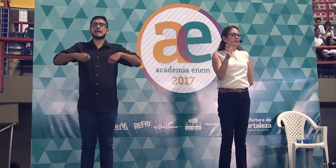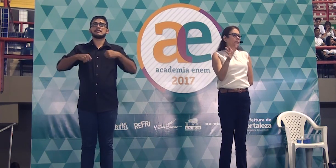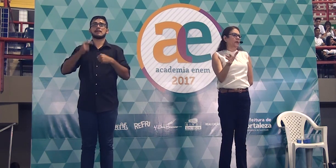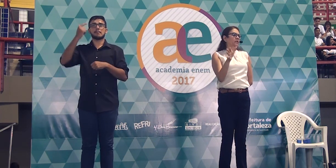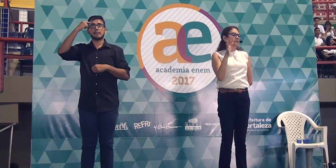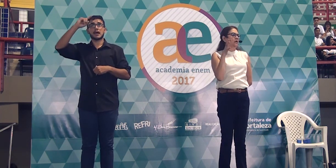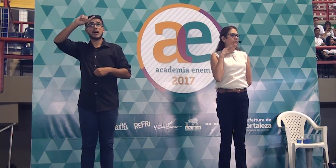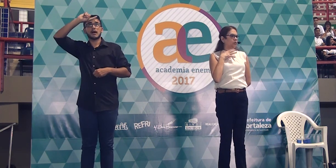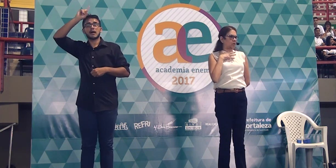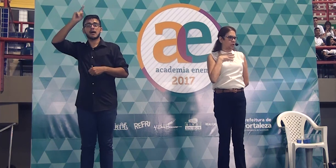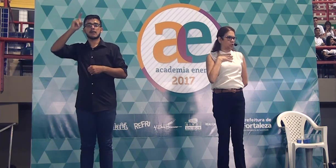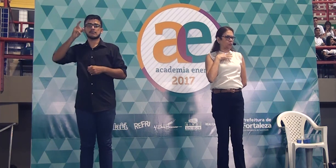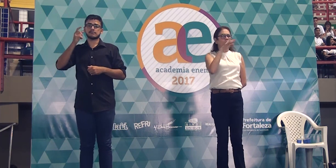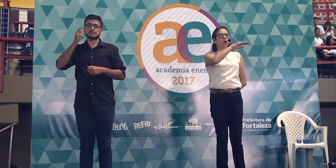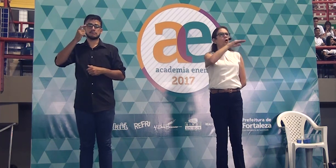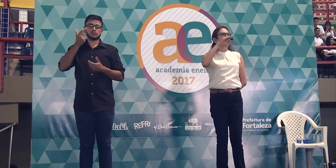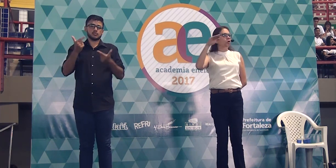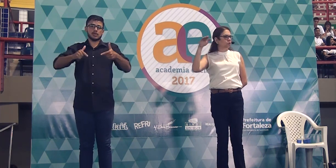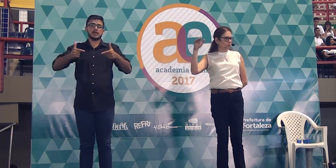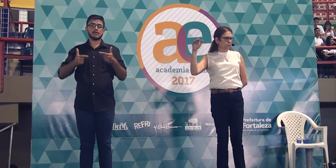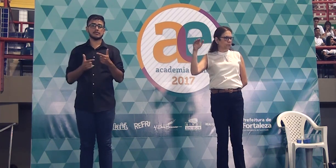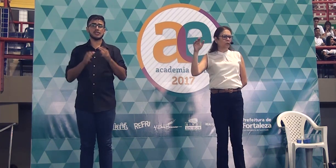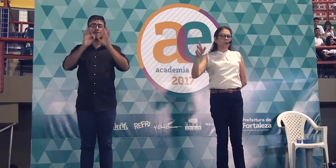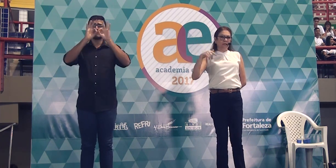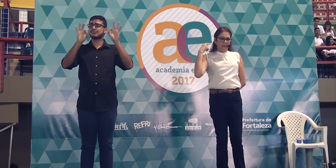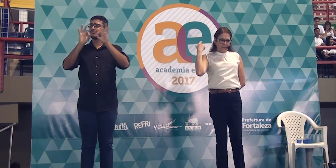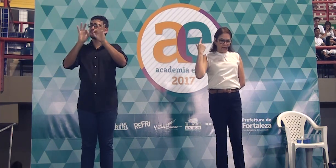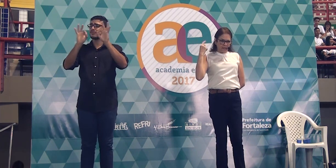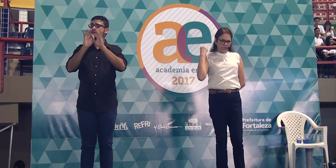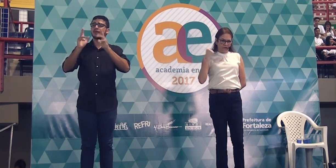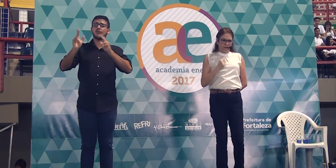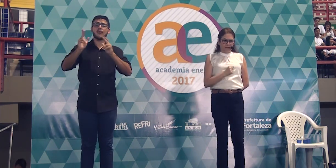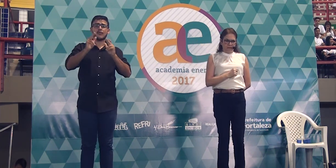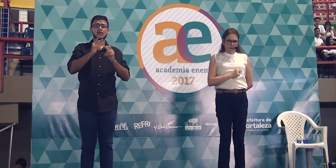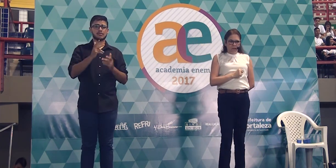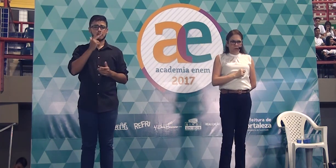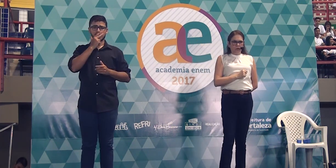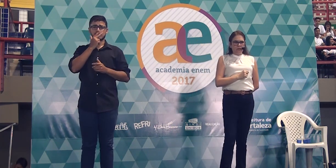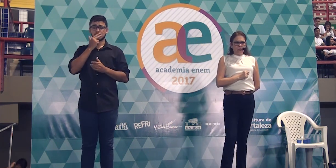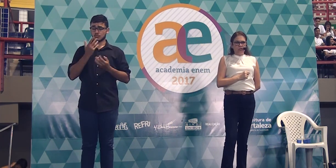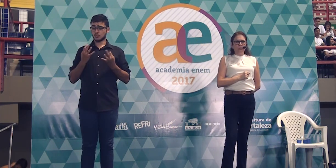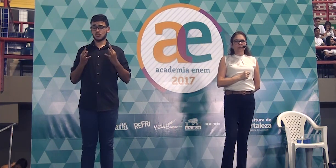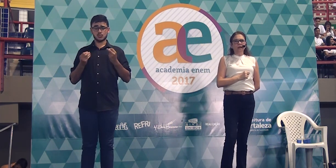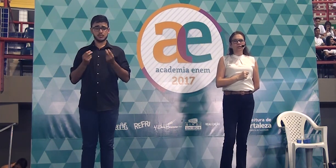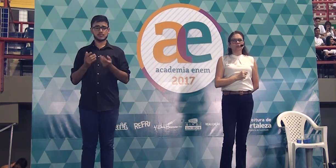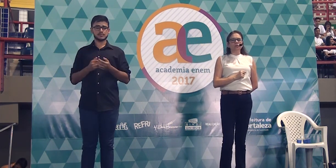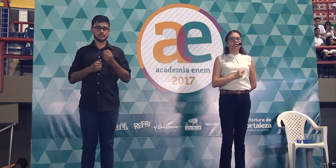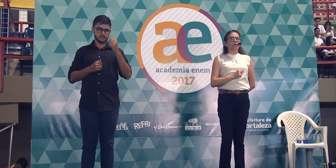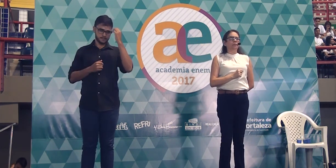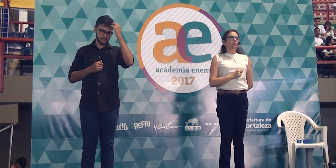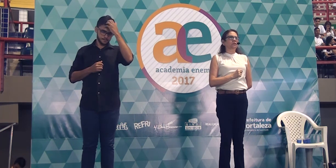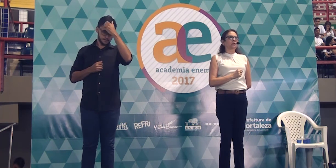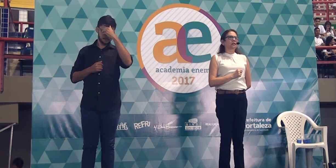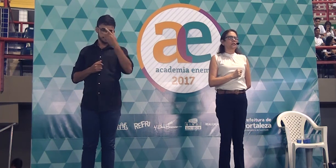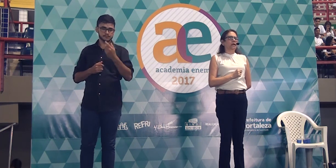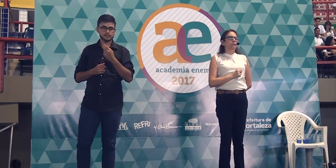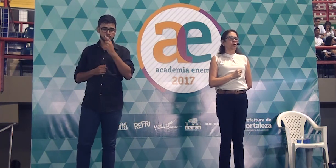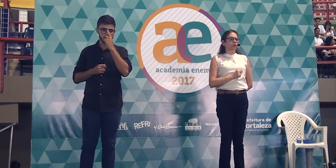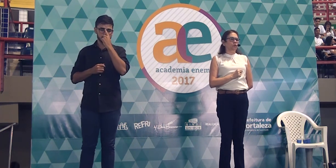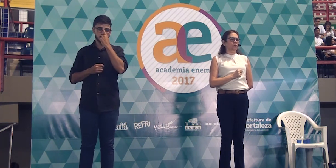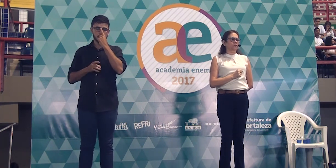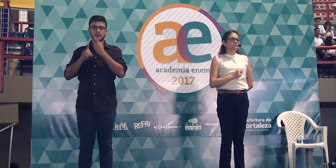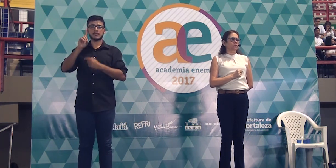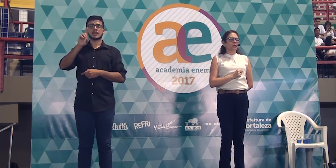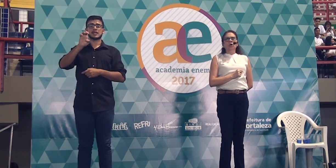de frase para iniciar meu texto. Corto. Terceira frase. Quando eu digo, desde os tempos mais